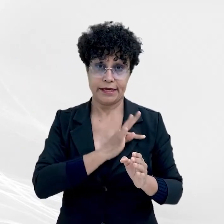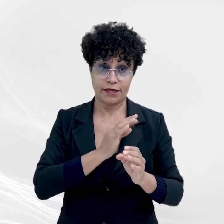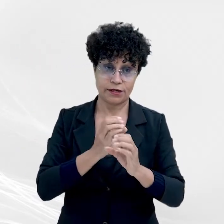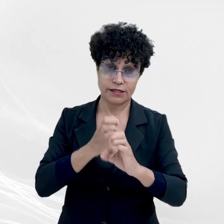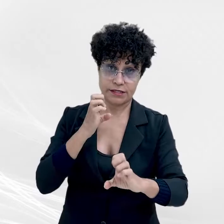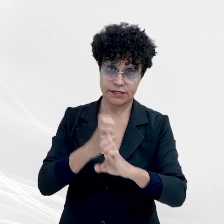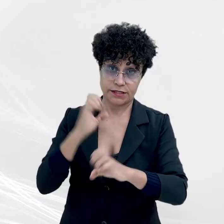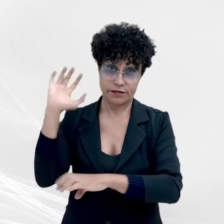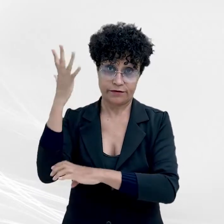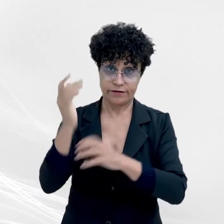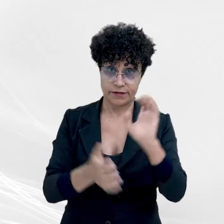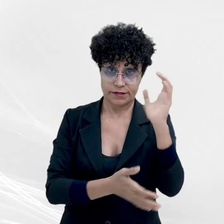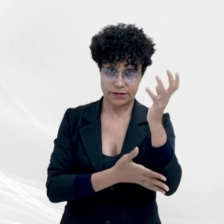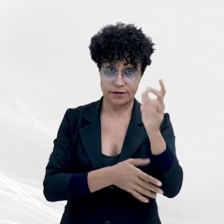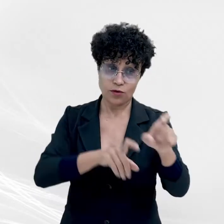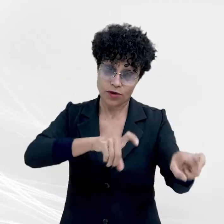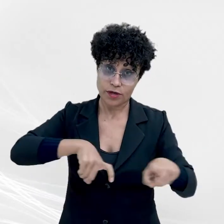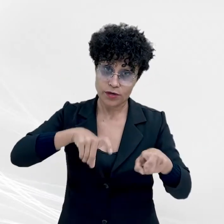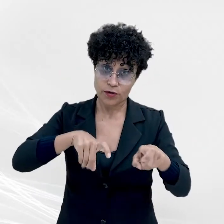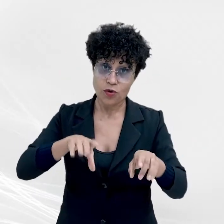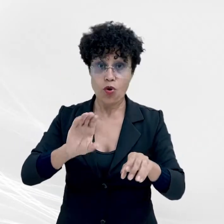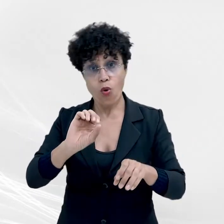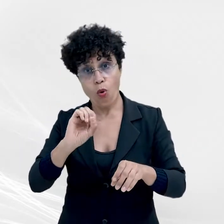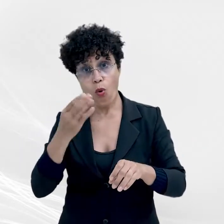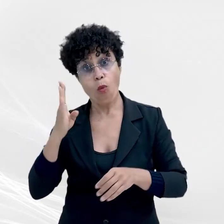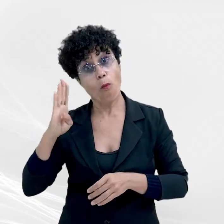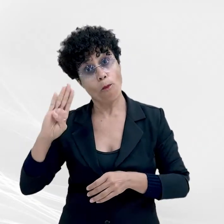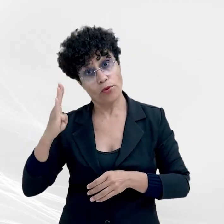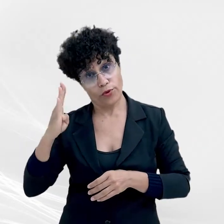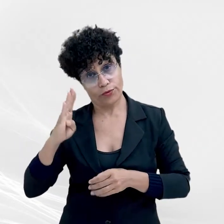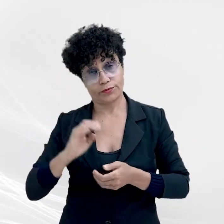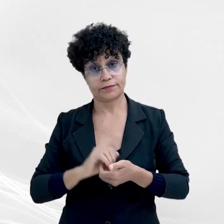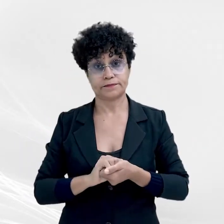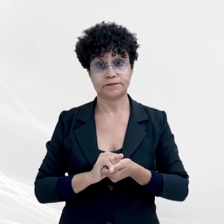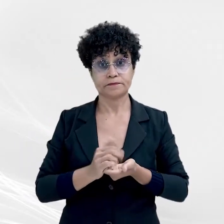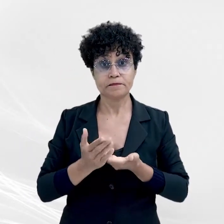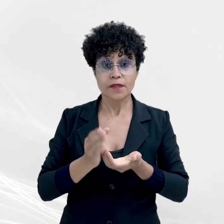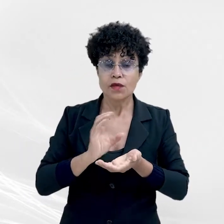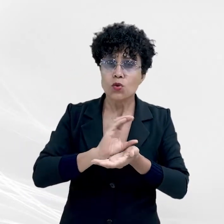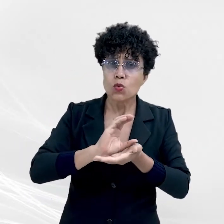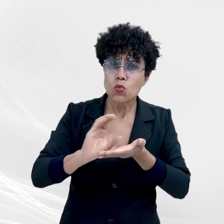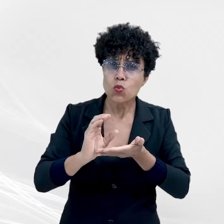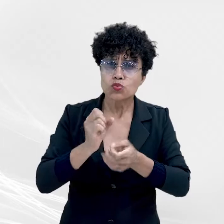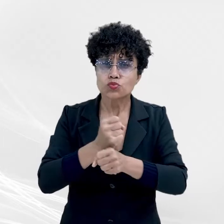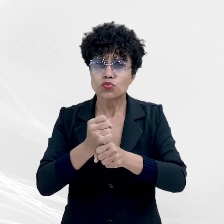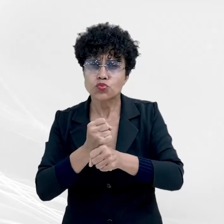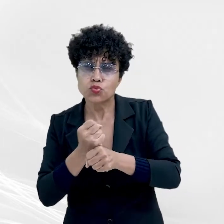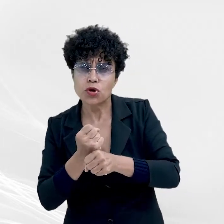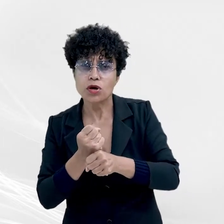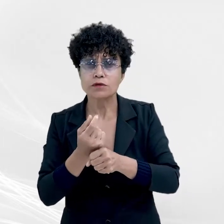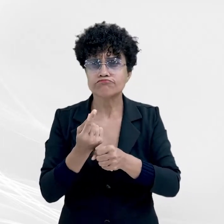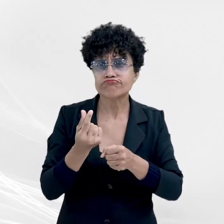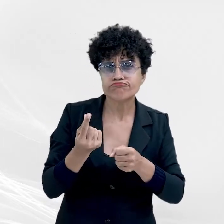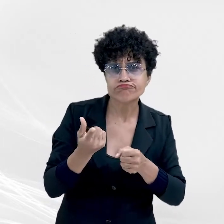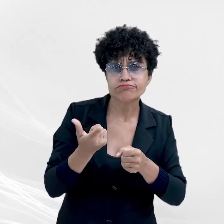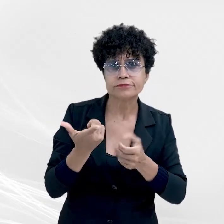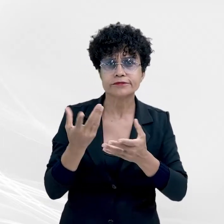ou biólogo. Os custos anuais médios totais para a implantação giram em torno de